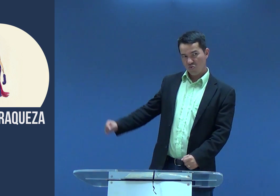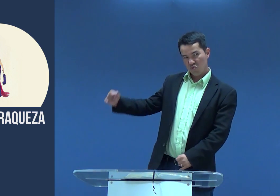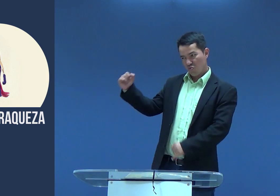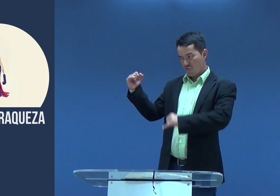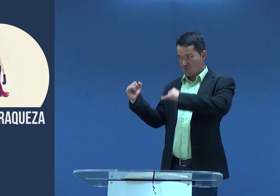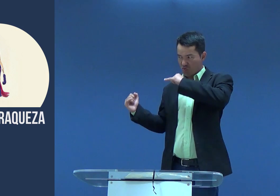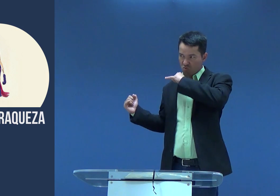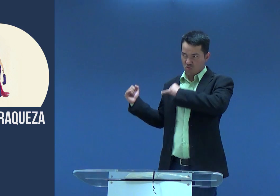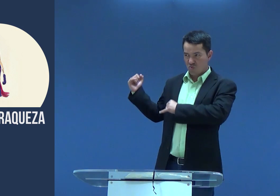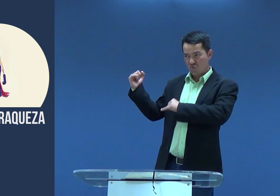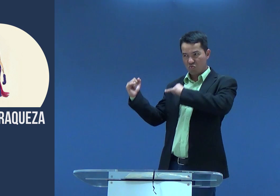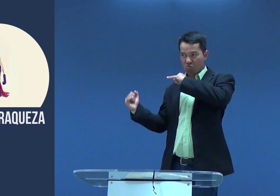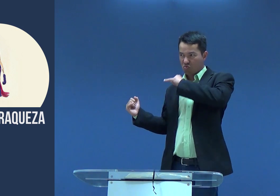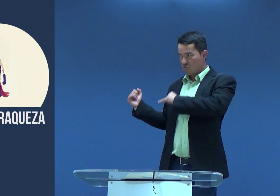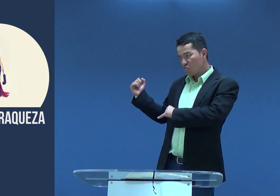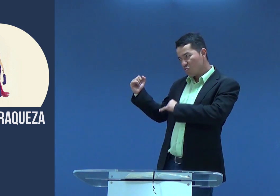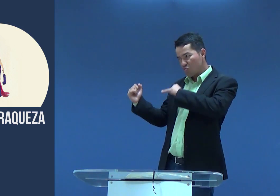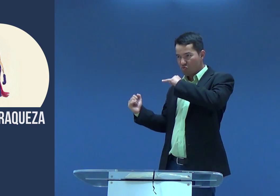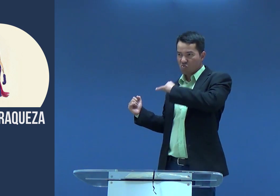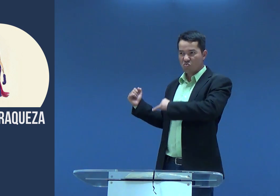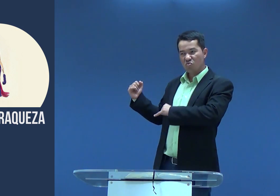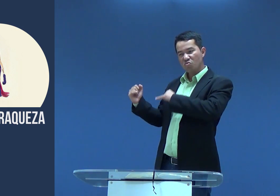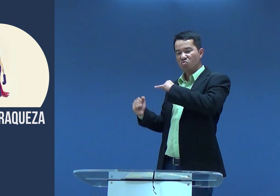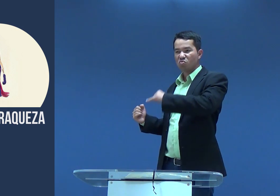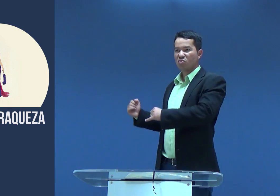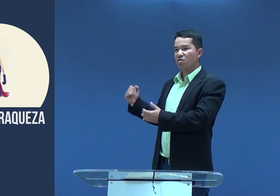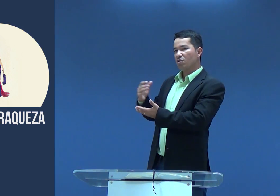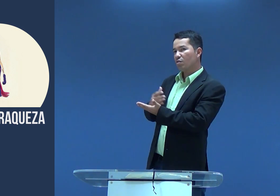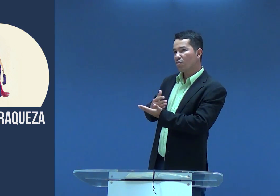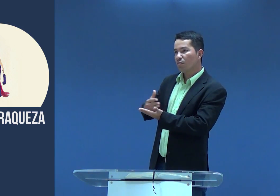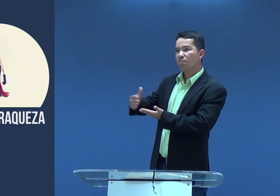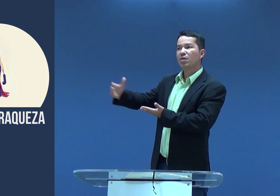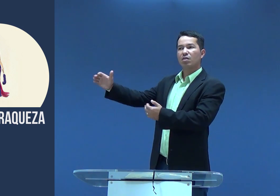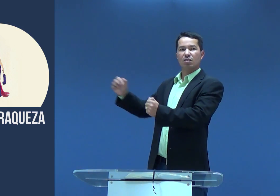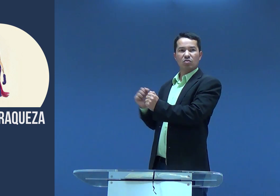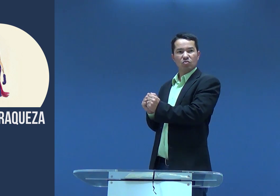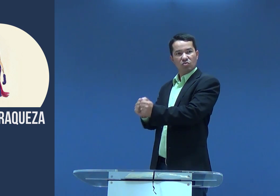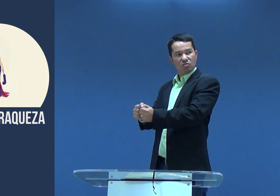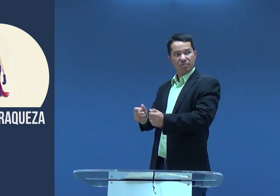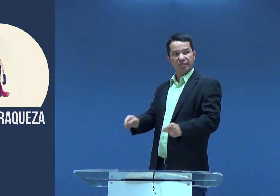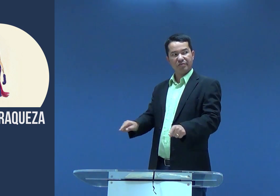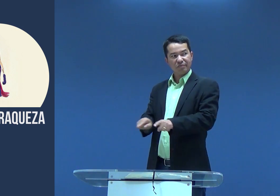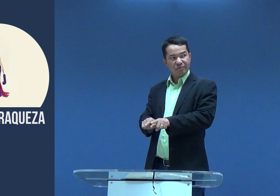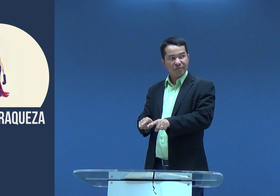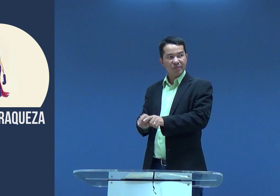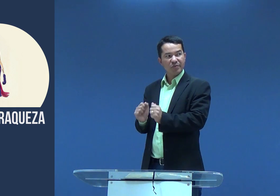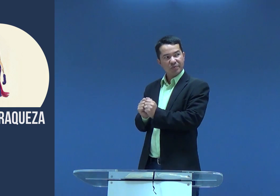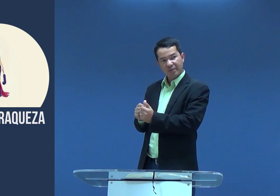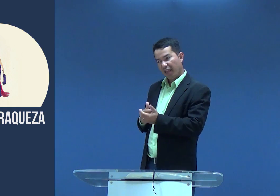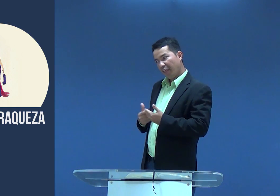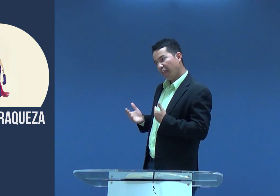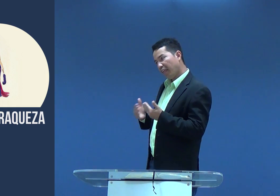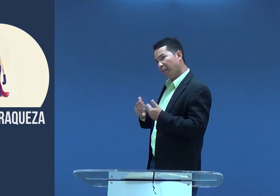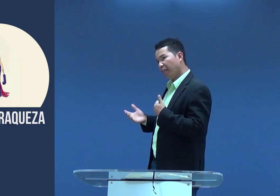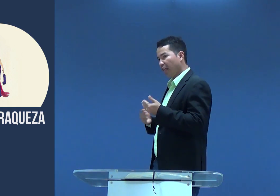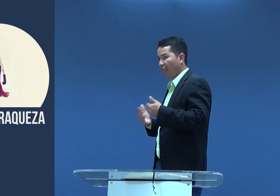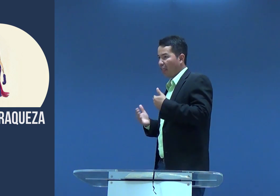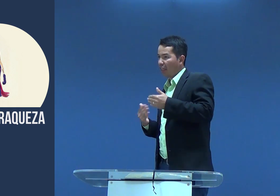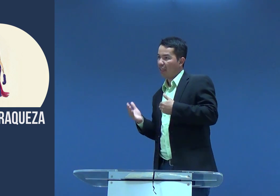mulher, cara o filho que se bateu aí eles começaram andar juntos, conversar